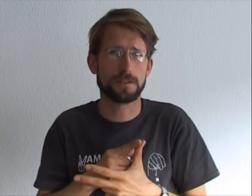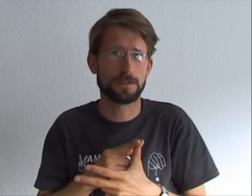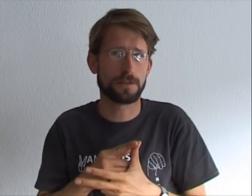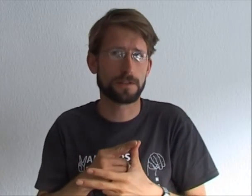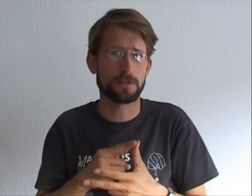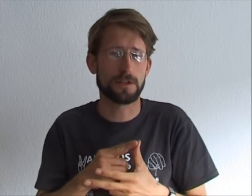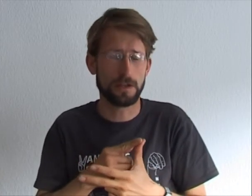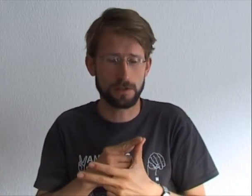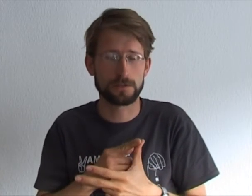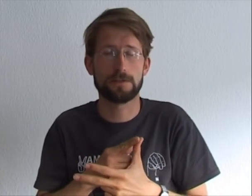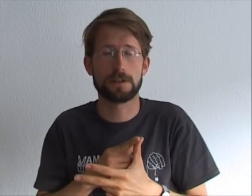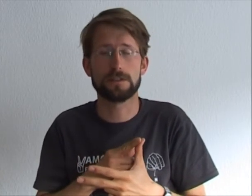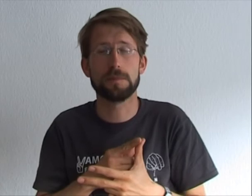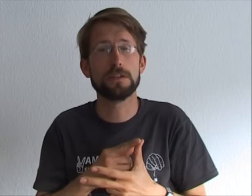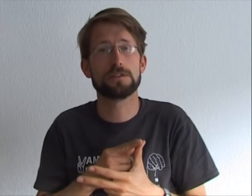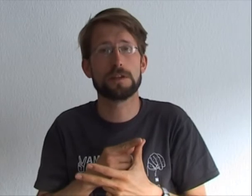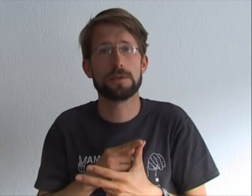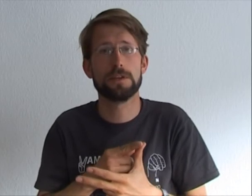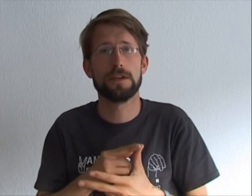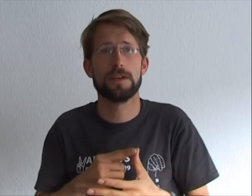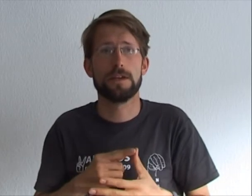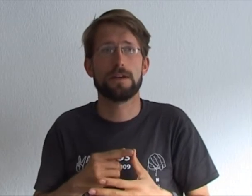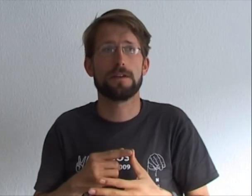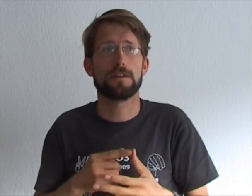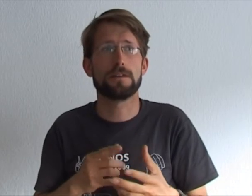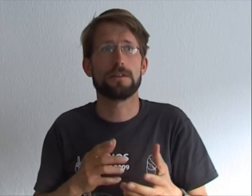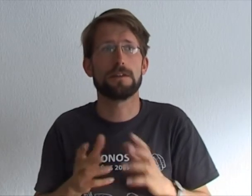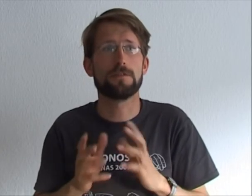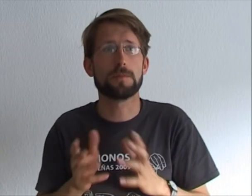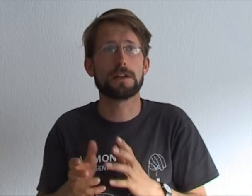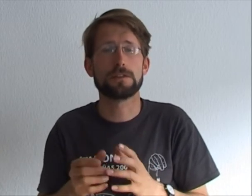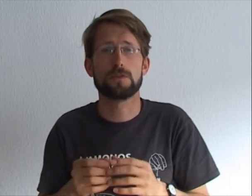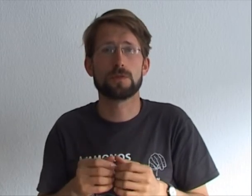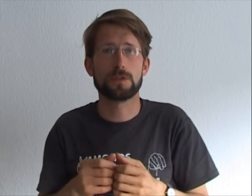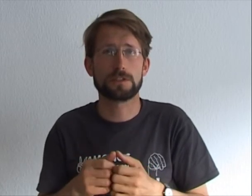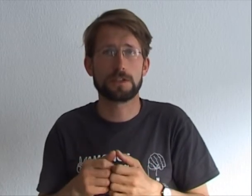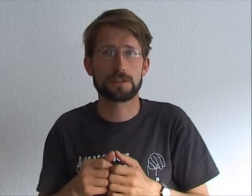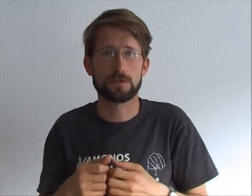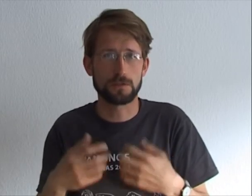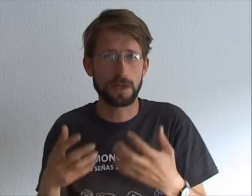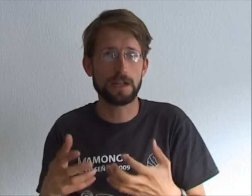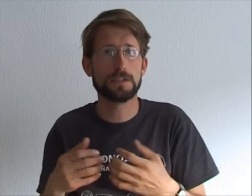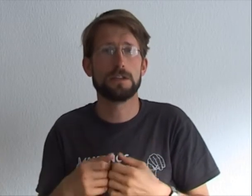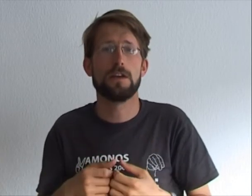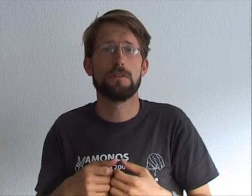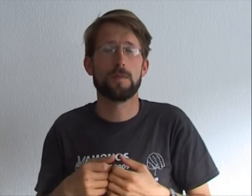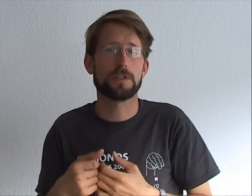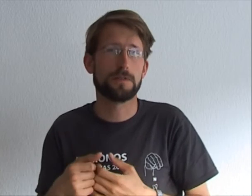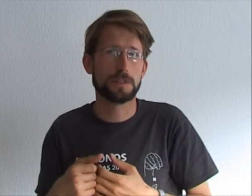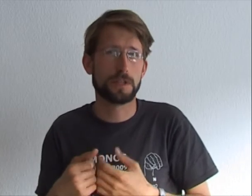diferentes medios siempre, informarles sobre nuestras acciones locales. Vamos a visitar